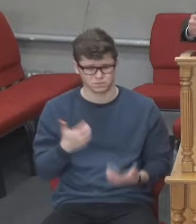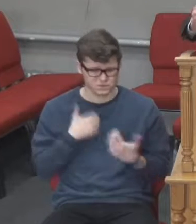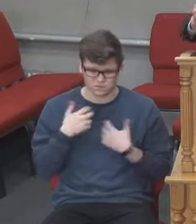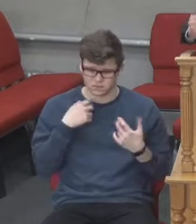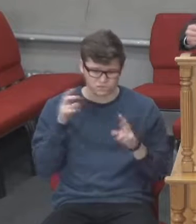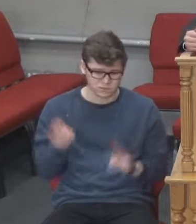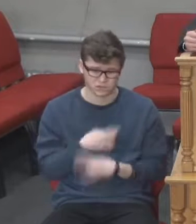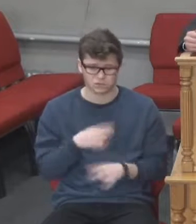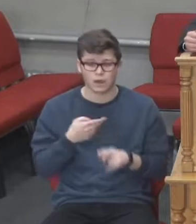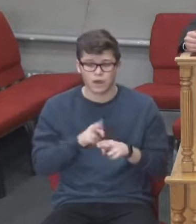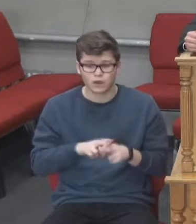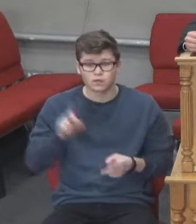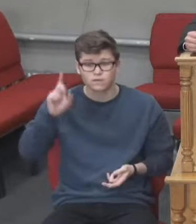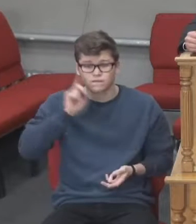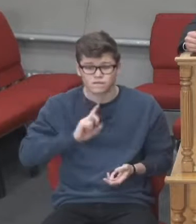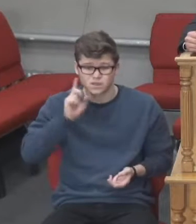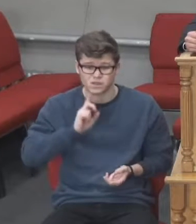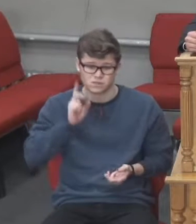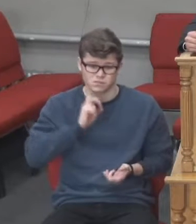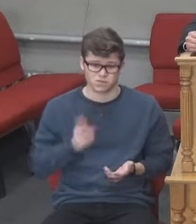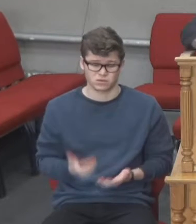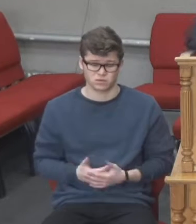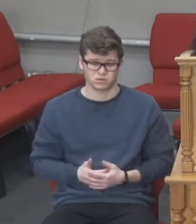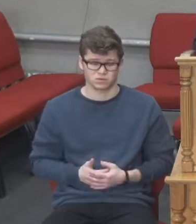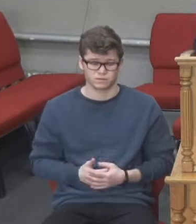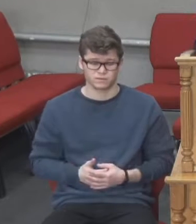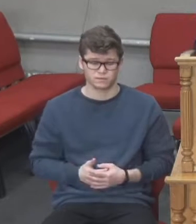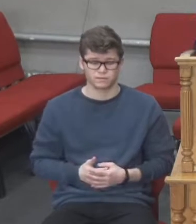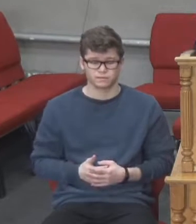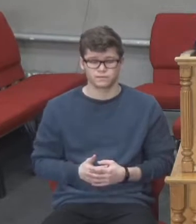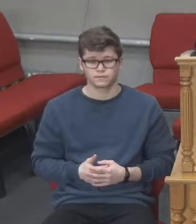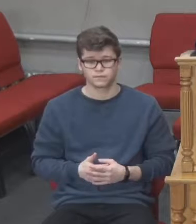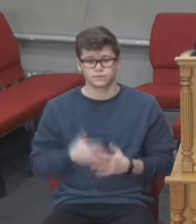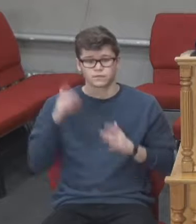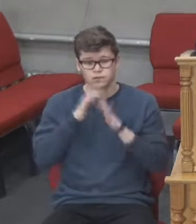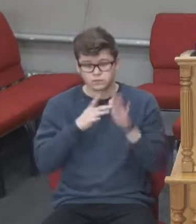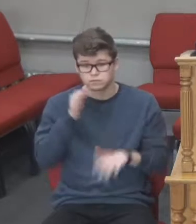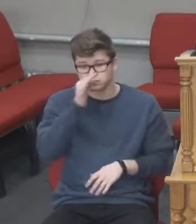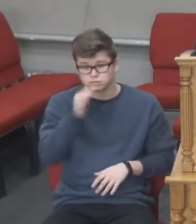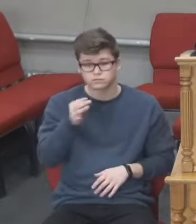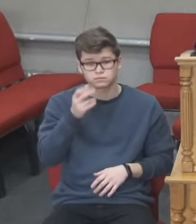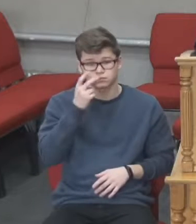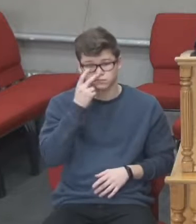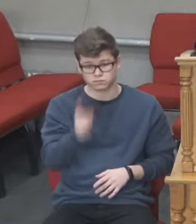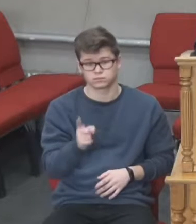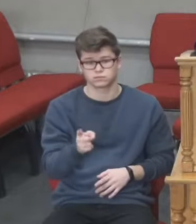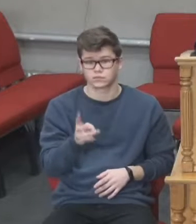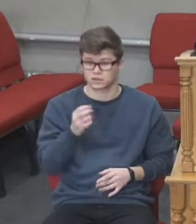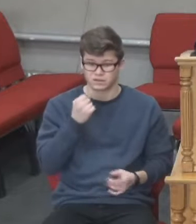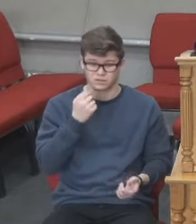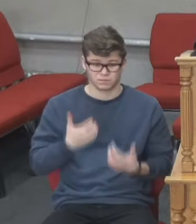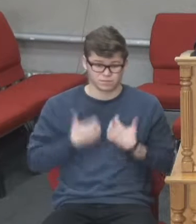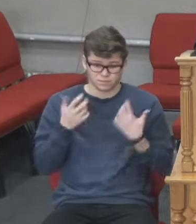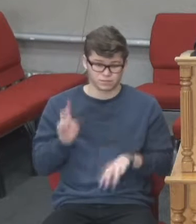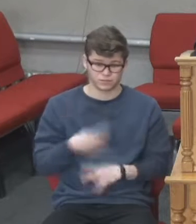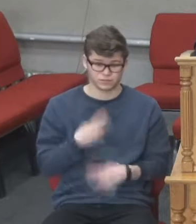Це все тимчасово. І Христос так сказав, що глядіть, не лякайтеся, бо